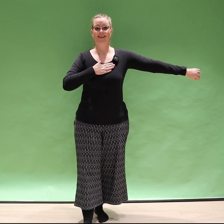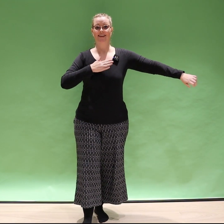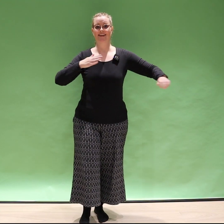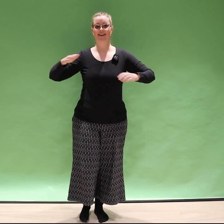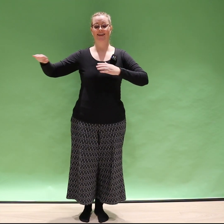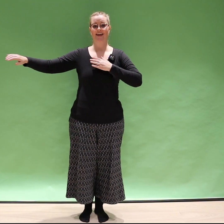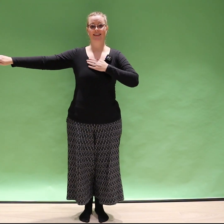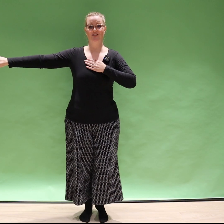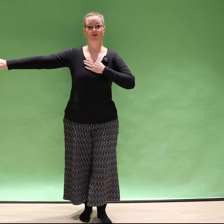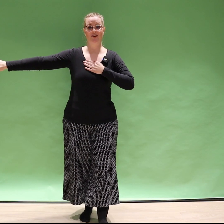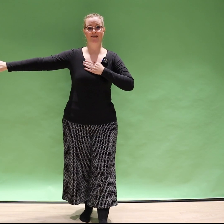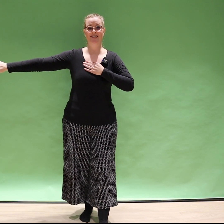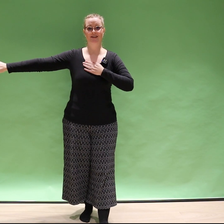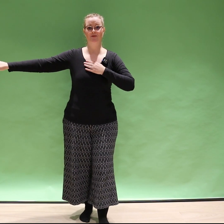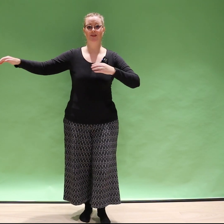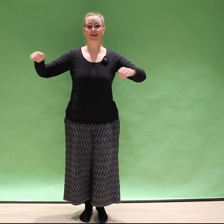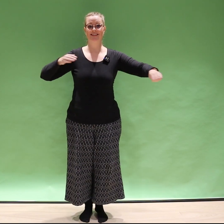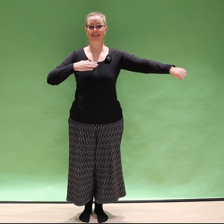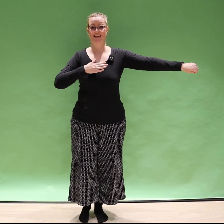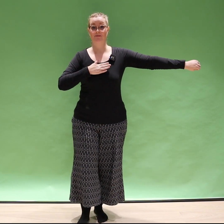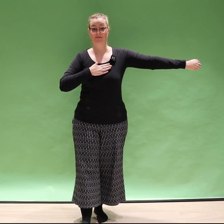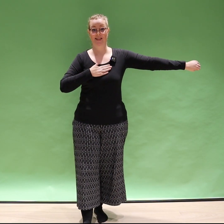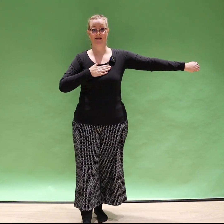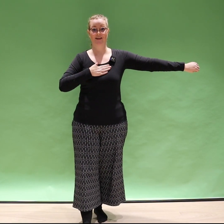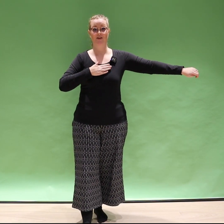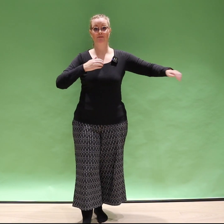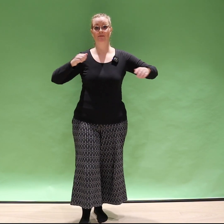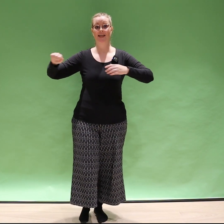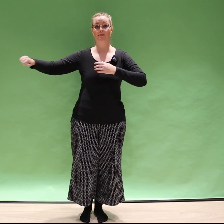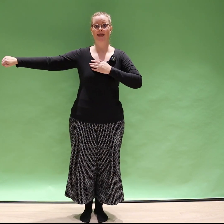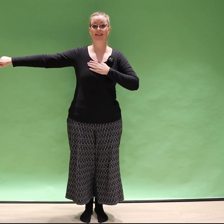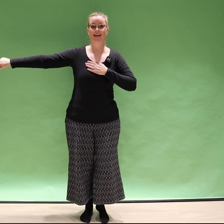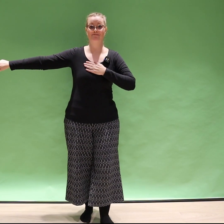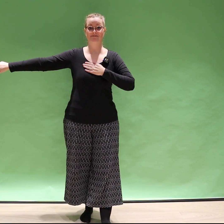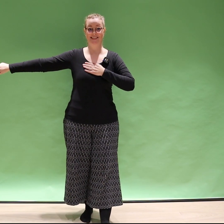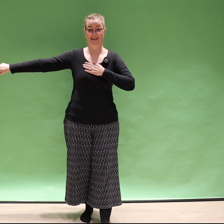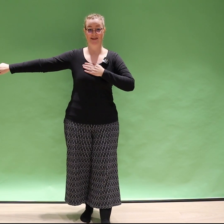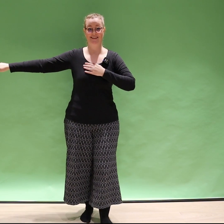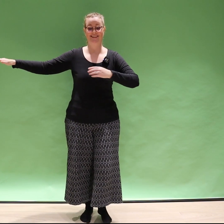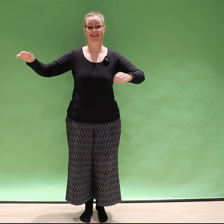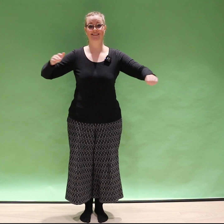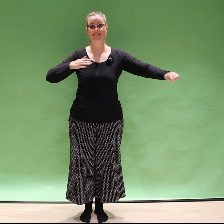Eli tässä on nyt aika monta asiaa, mitä aivojen pitää miettiä samaan aikaan.